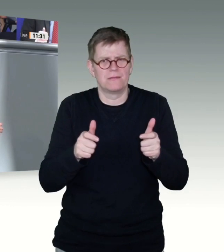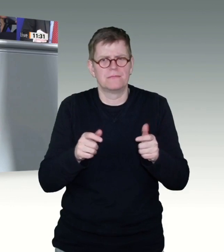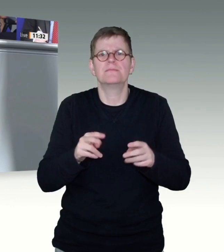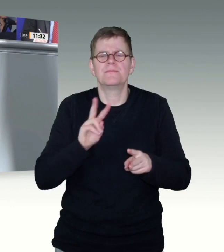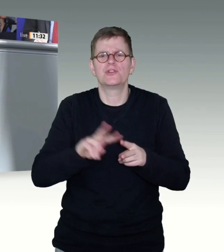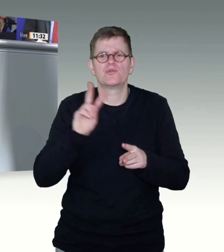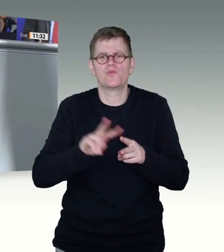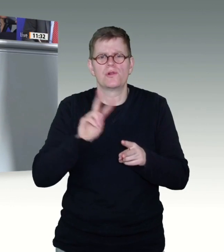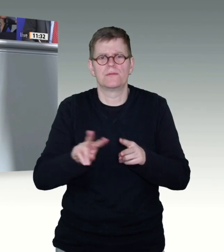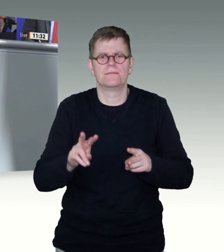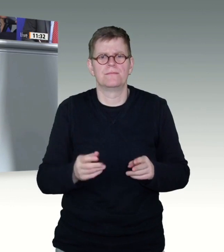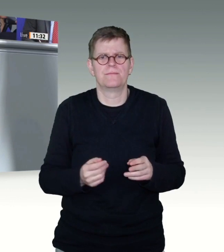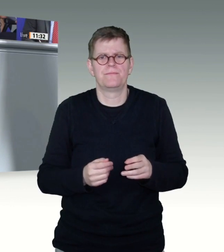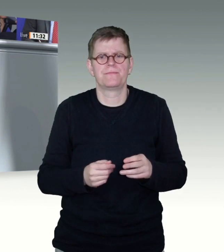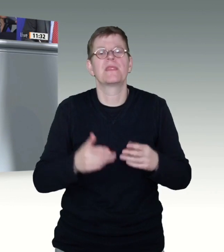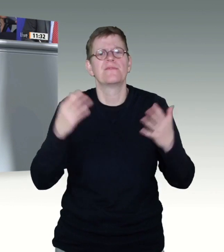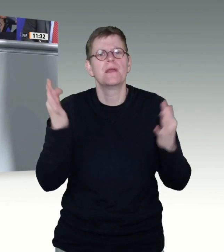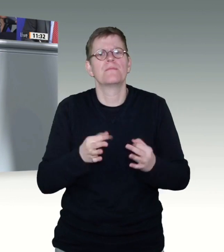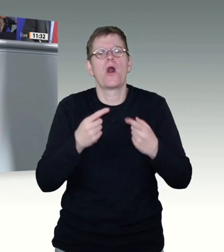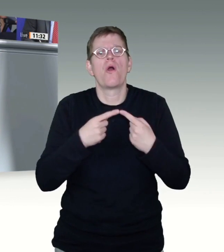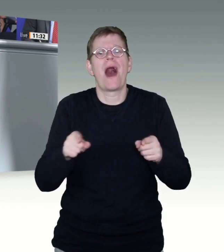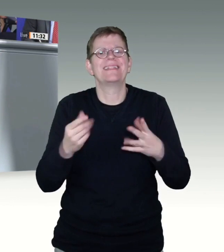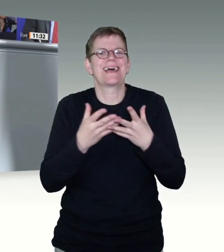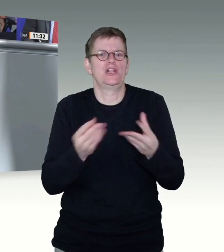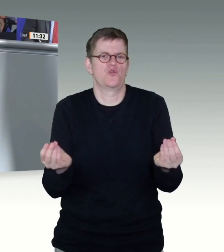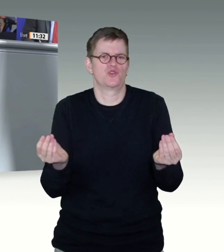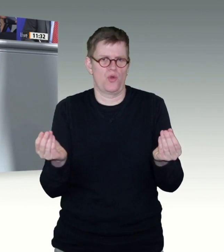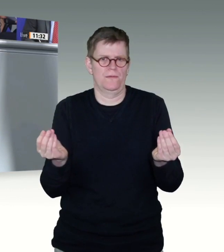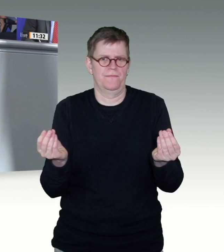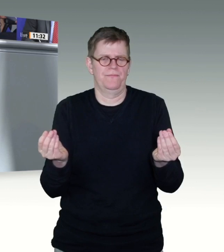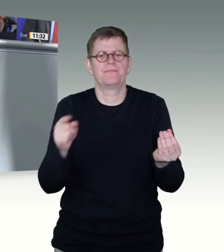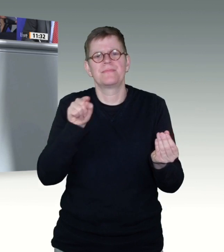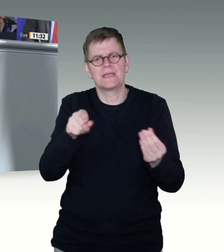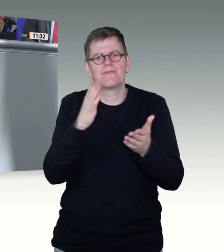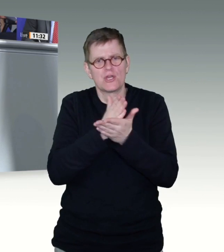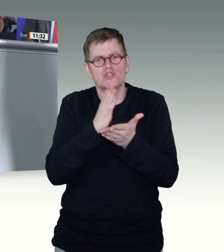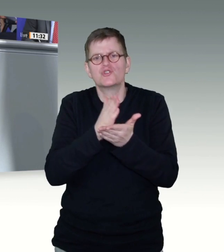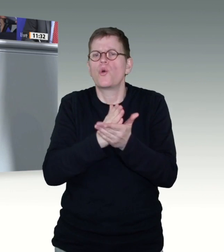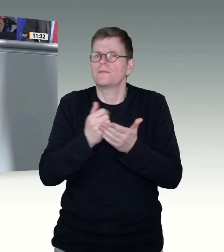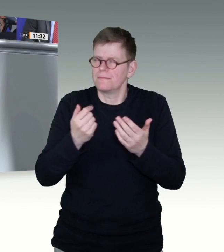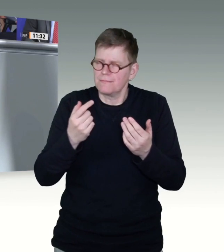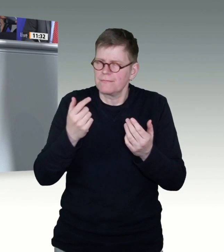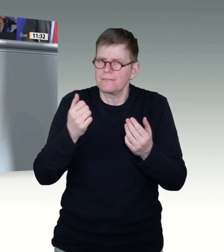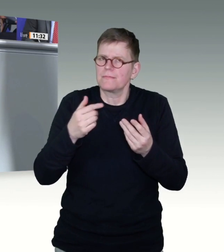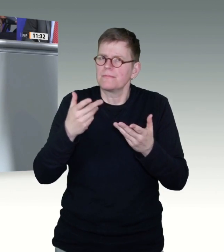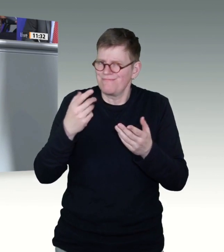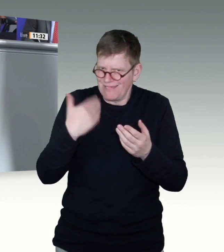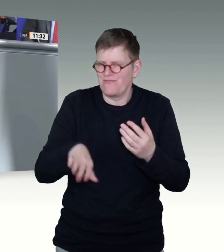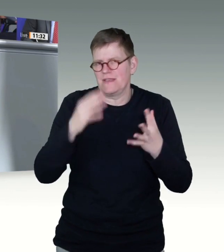Wir brauchen andere Lösungen. Ich habe es gerade angesprochen. Außerdem können wir nicht so